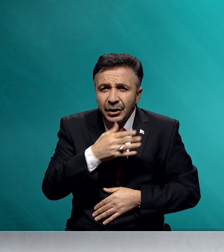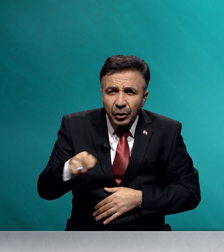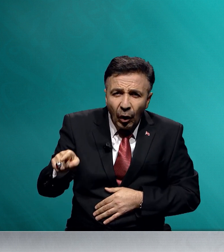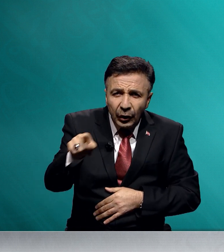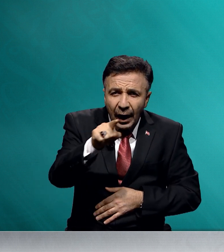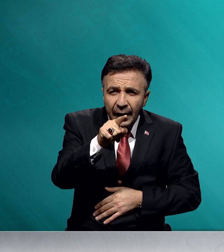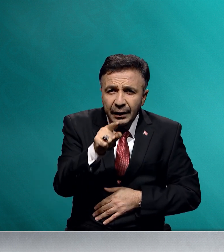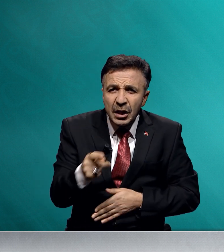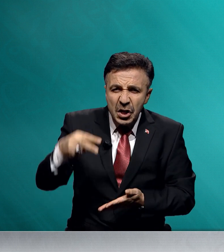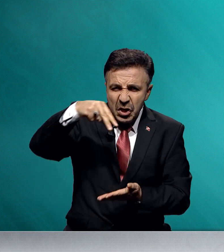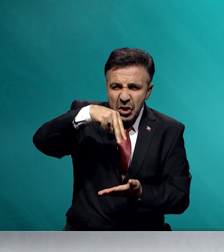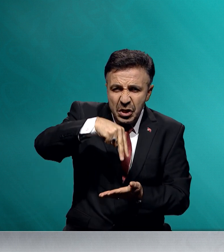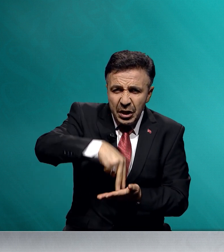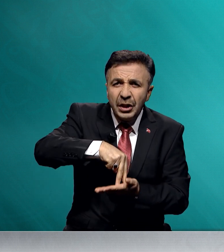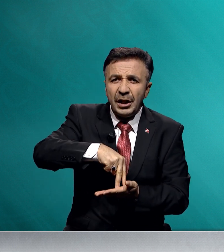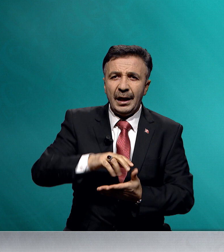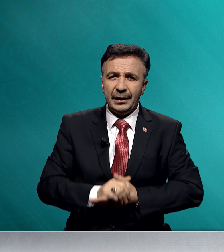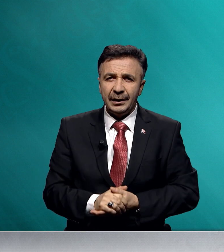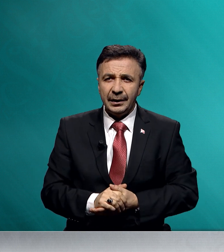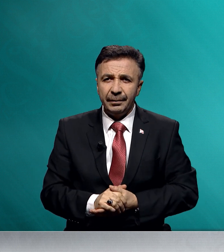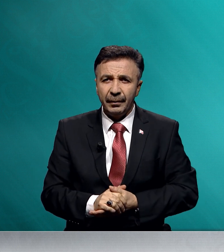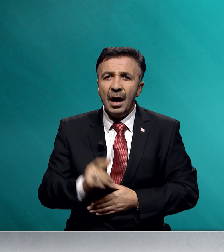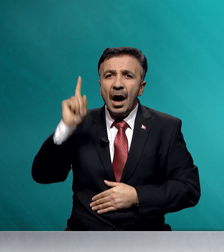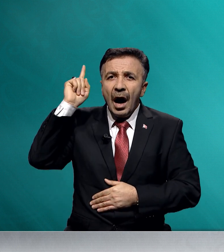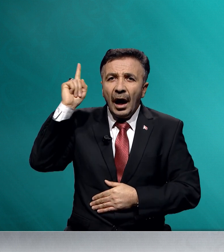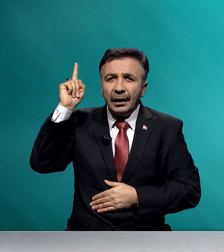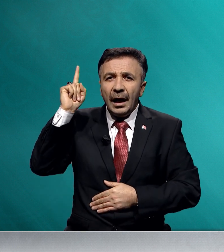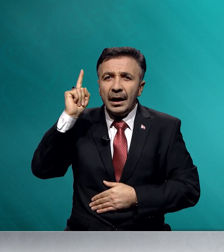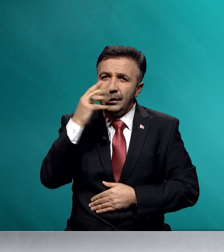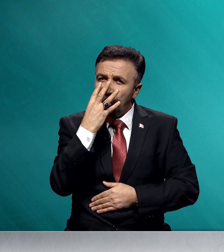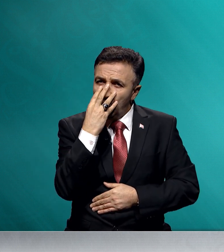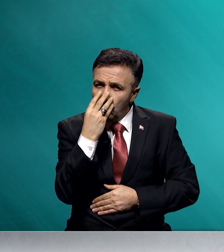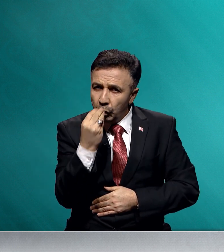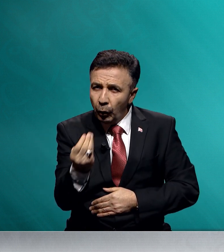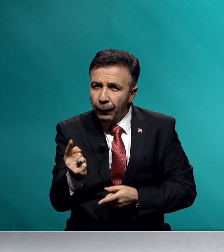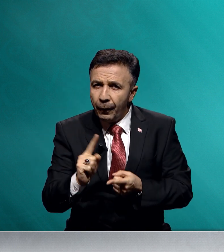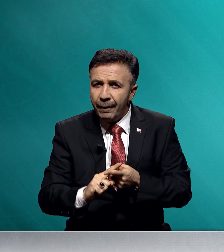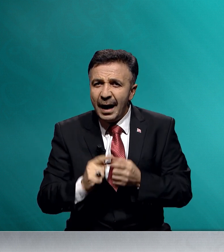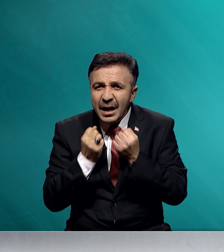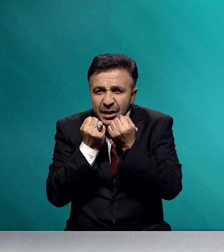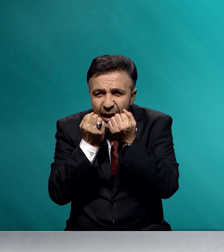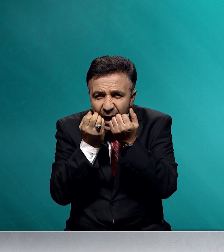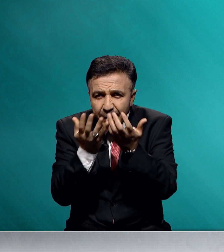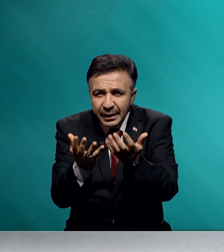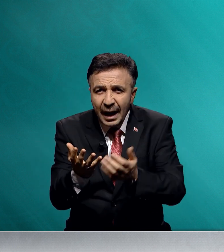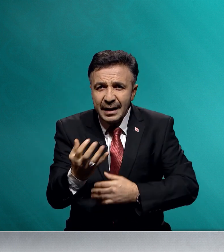onlar diridirler. Allah'ın lütuf ve kereminden